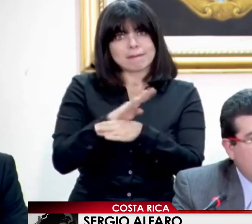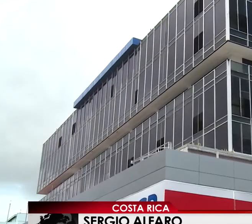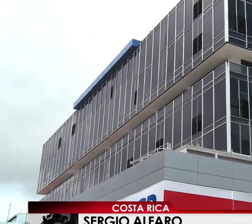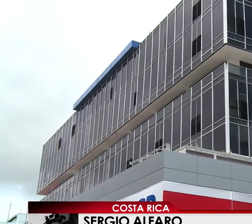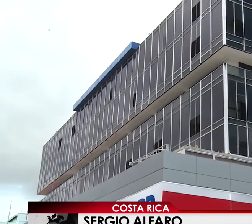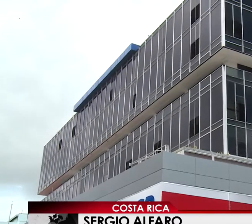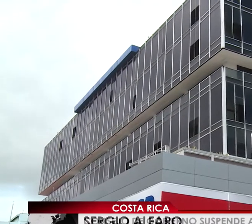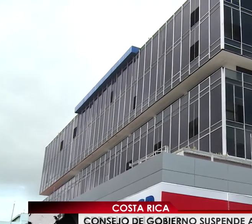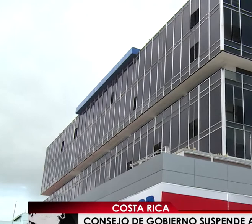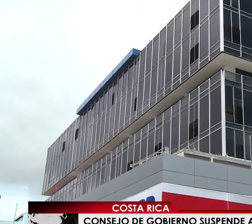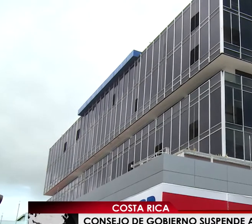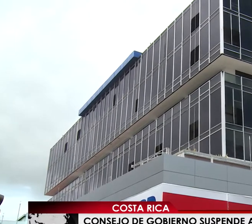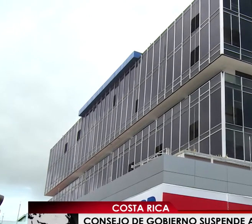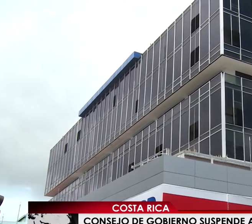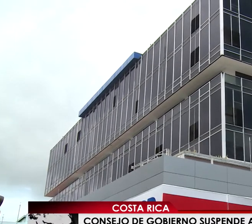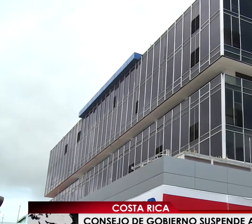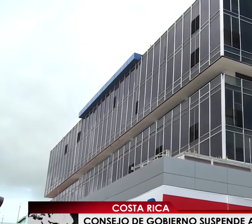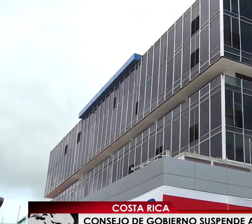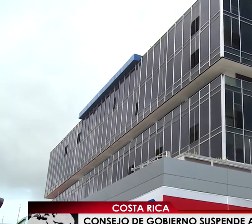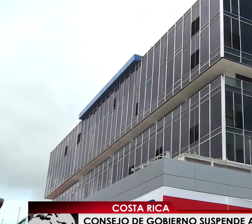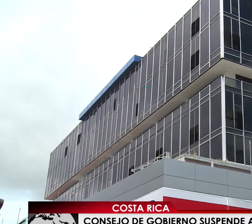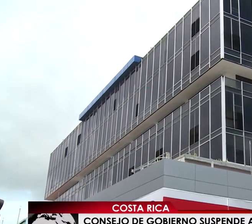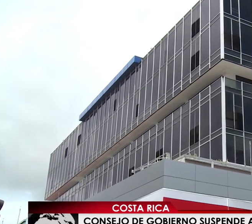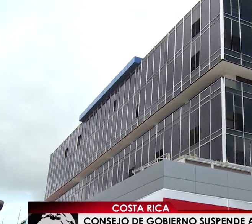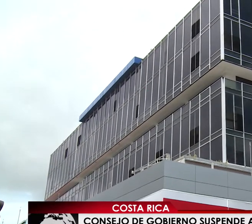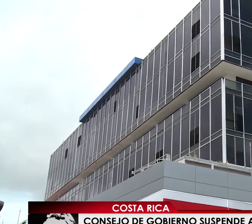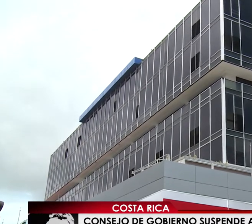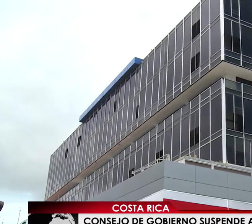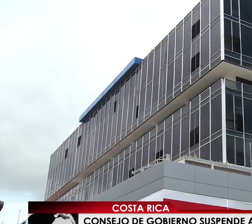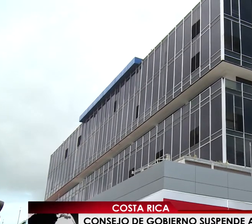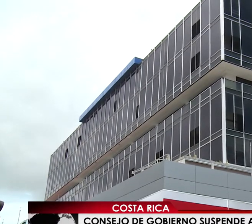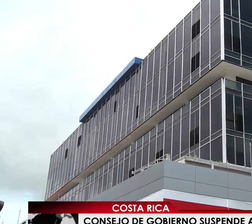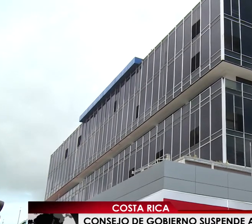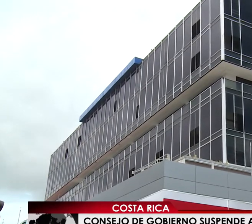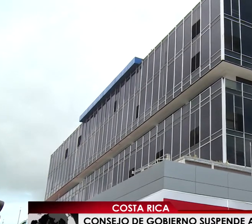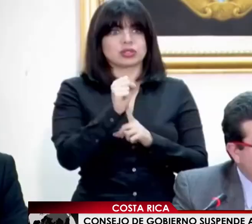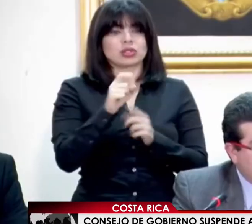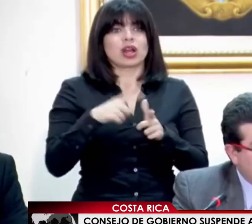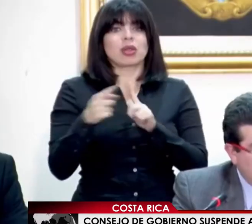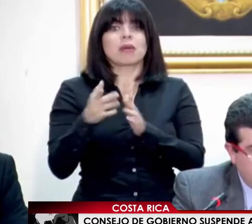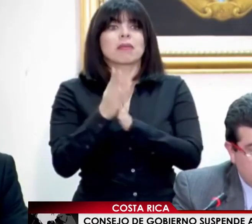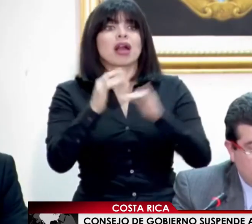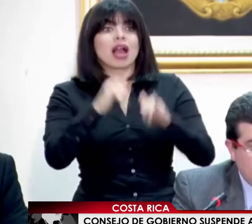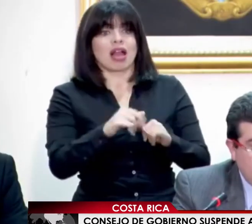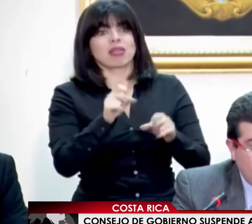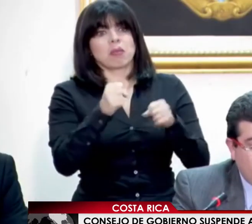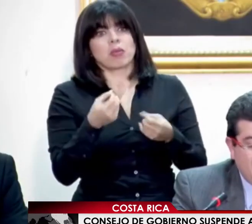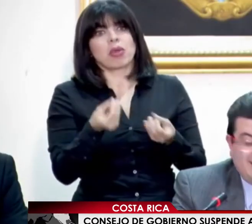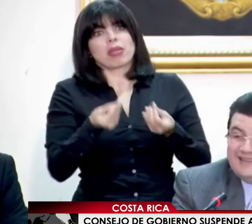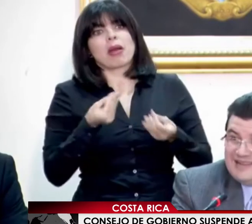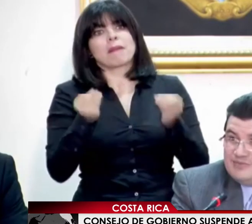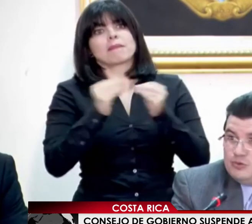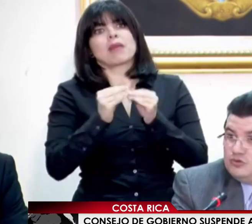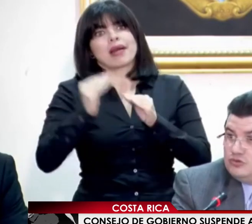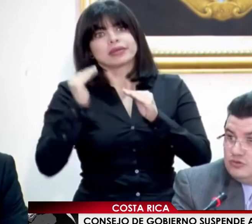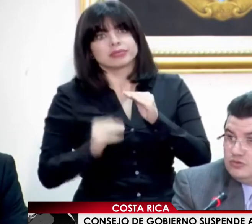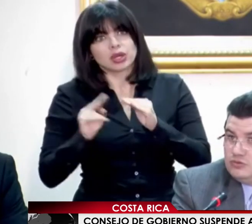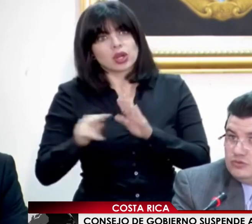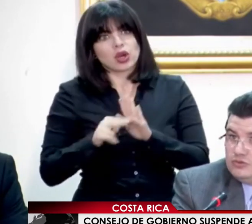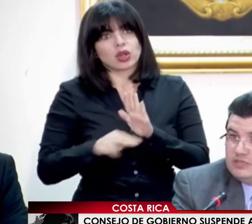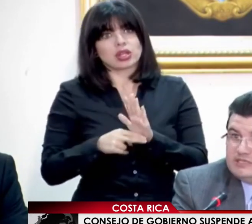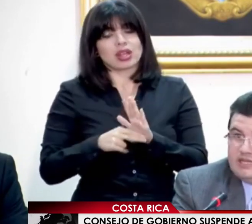una realidad inminente. En vista de todo esto, reiteramos